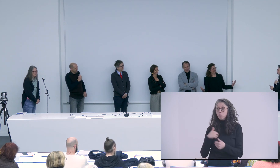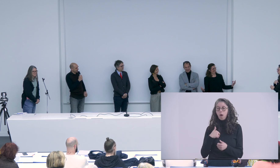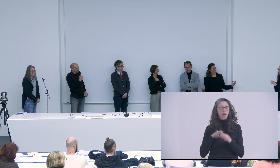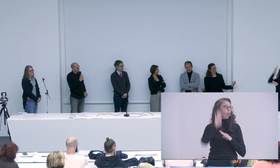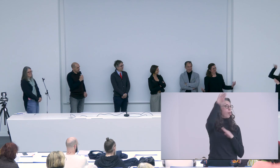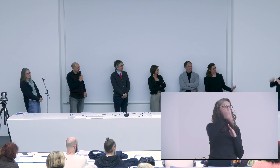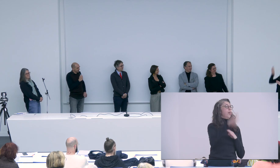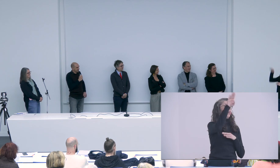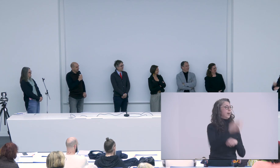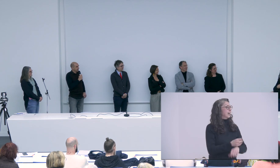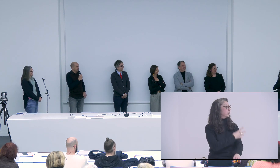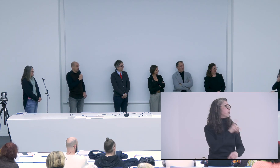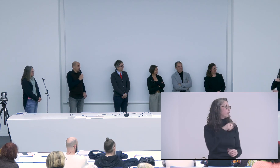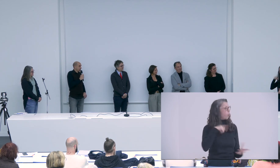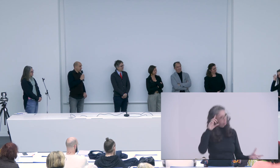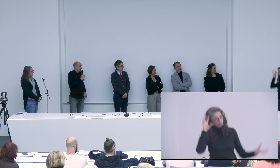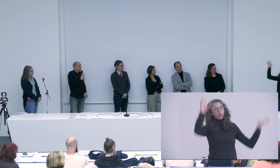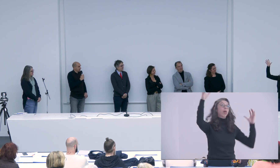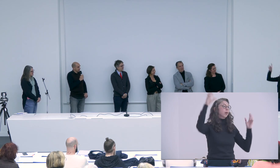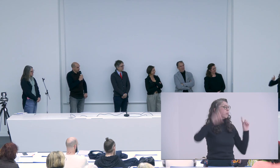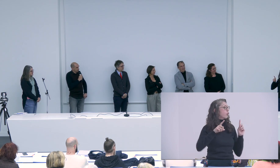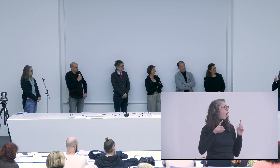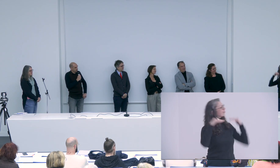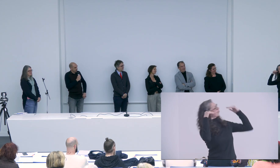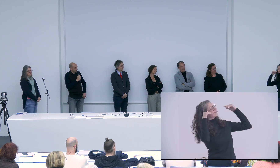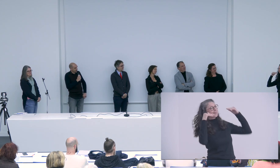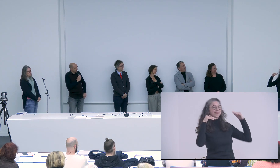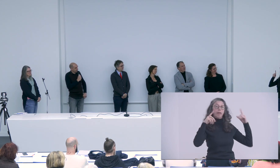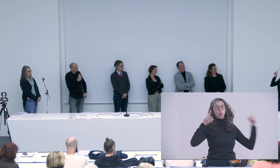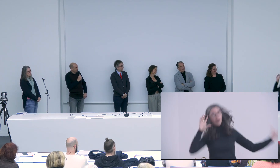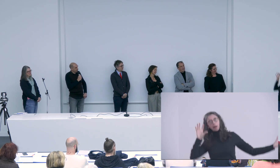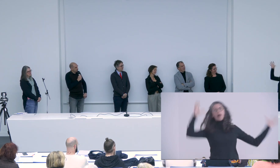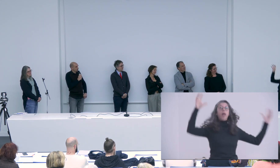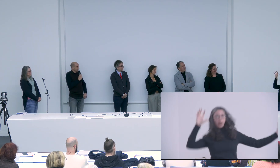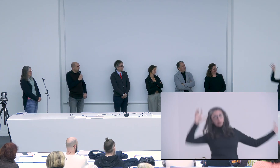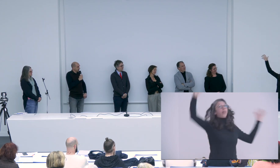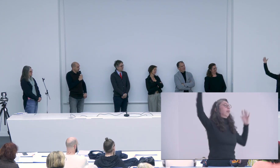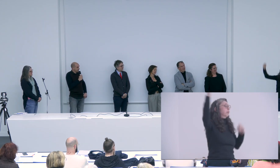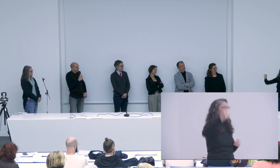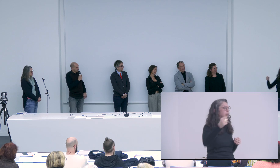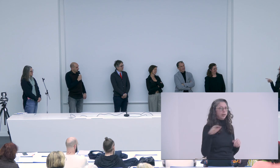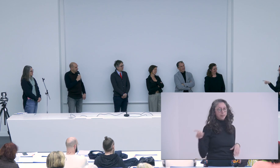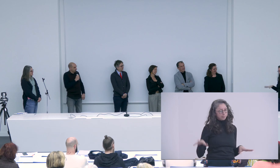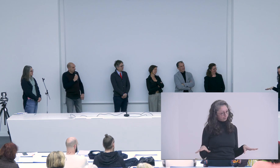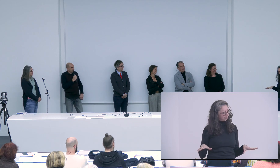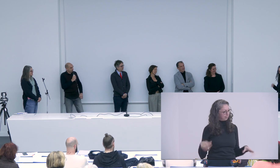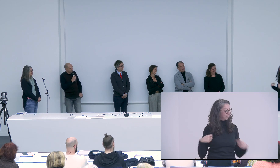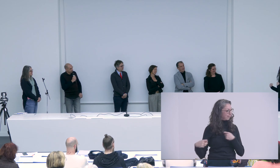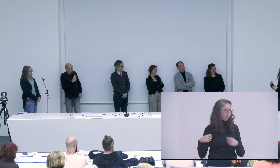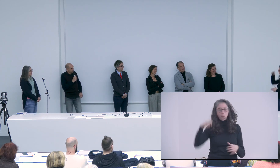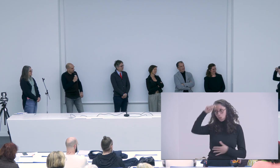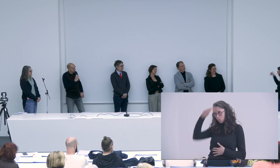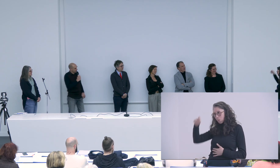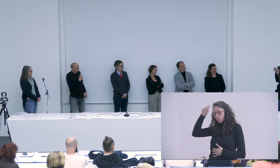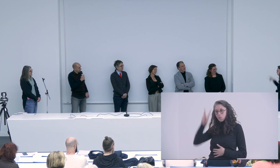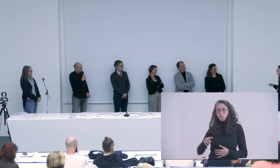tu m'as très très bien géré avec tous mes hauts mes bas mes émotions à gérer mon sourire ma folie parfois